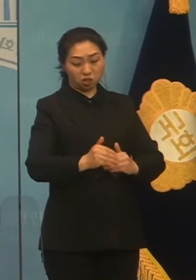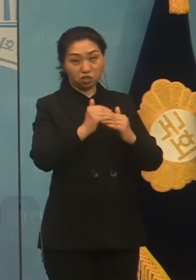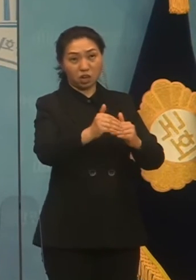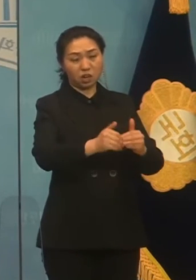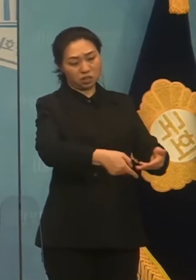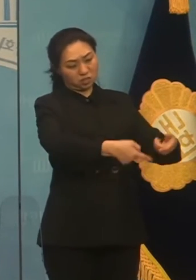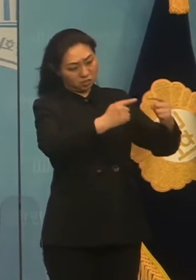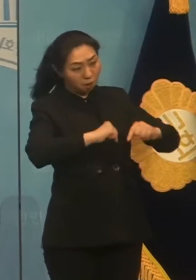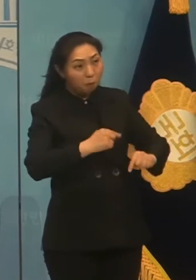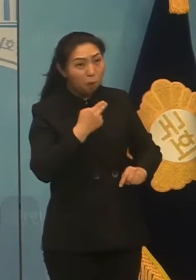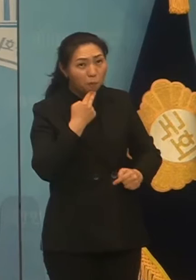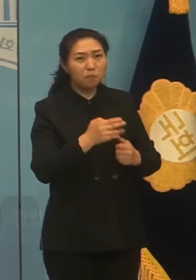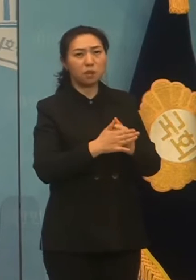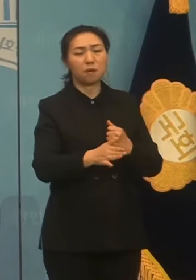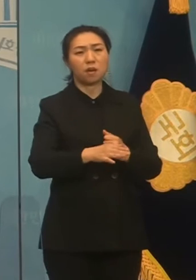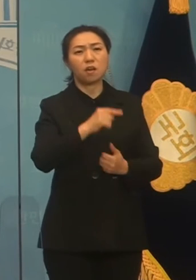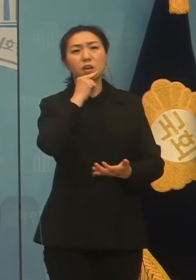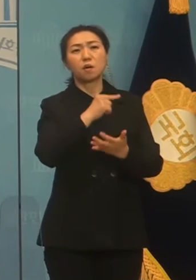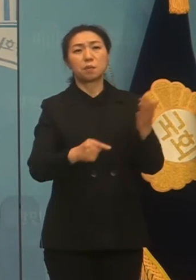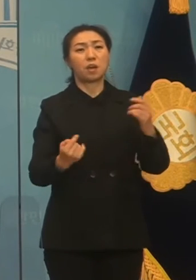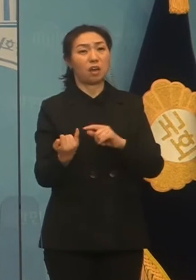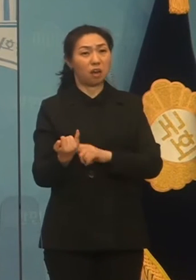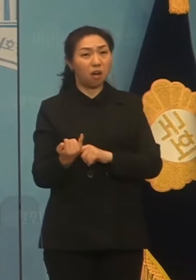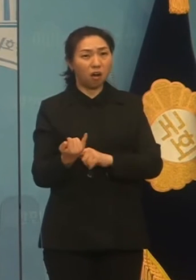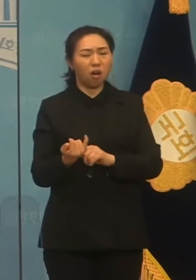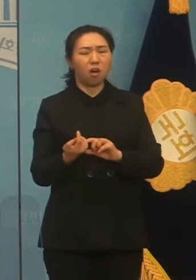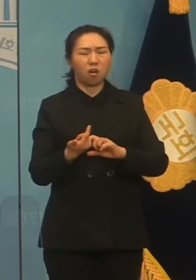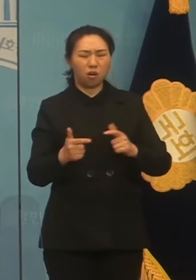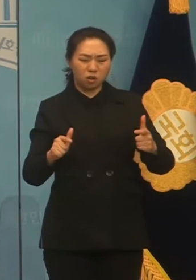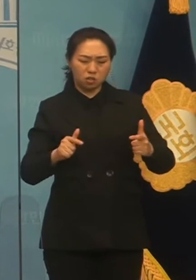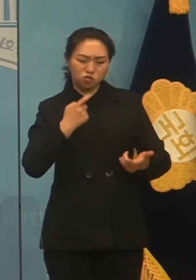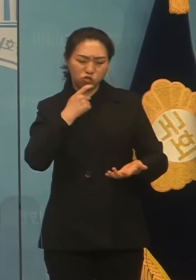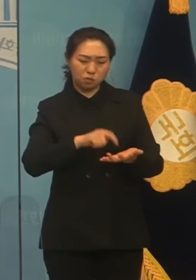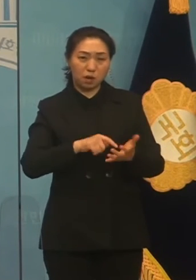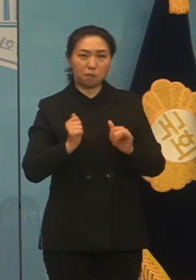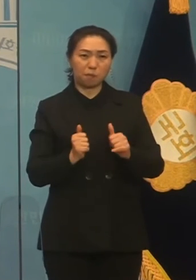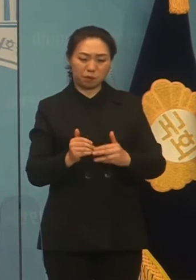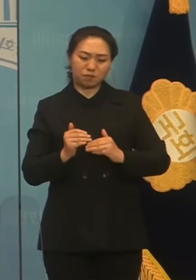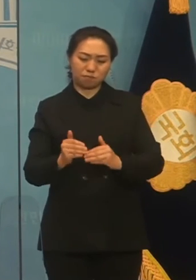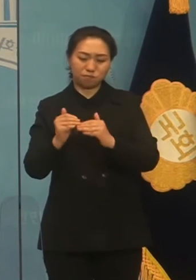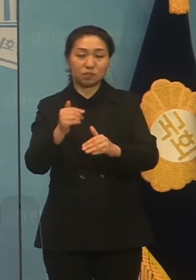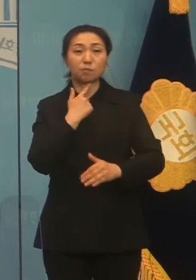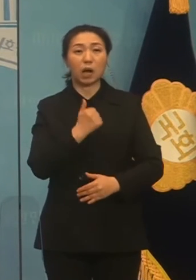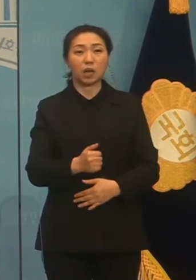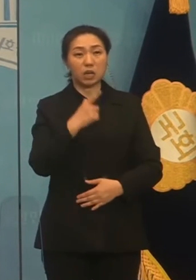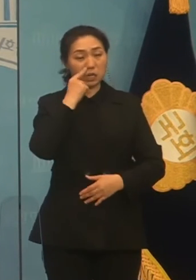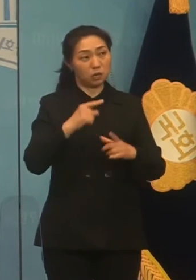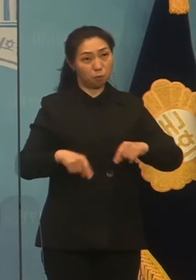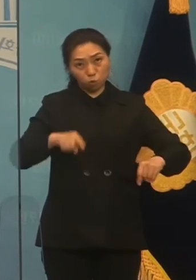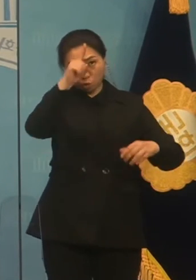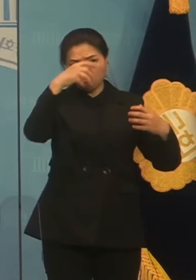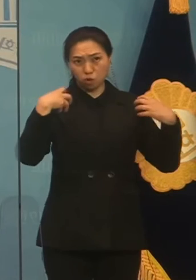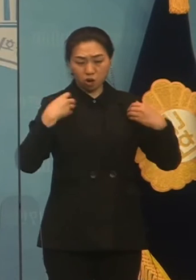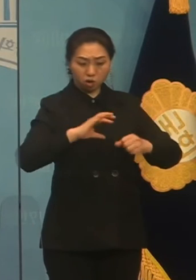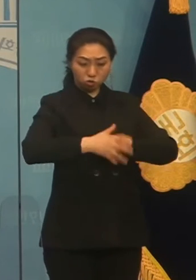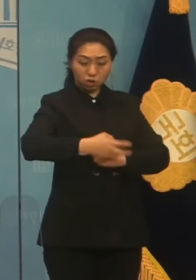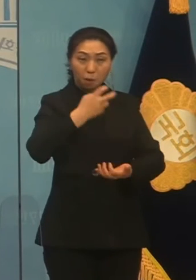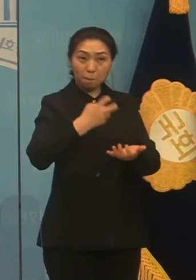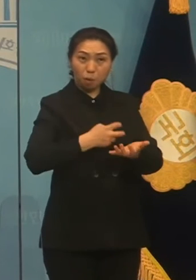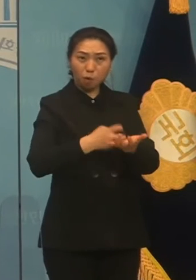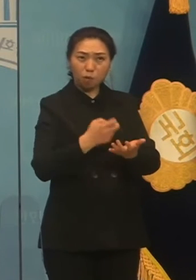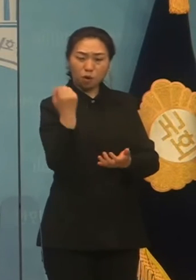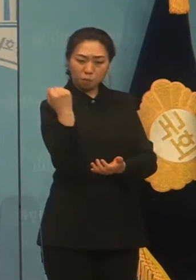탓에 피해자들을 쉽지 않은 재판을 벌여왔습니다. 일본 정부가 뒤풀이하는 국제법의 국가 면제